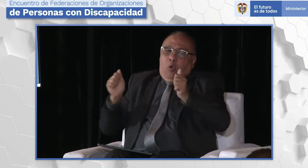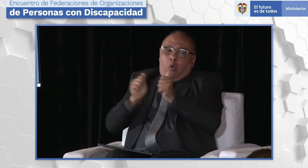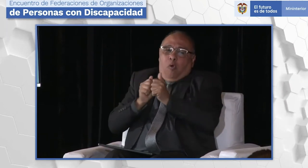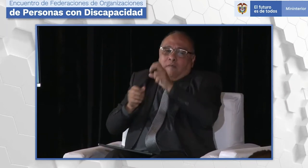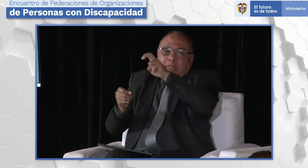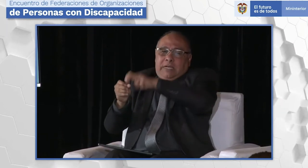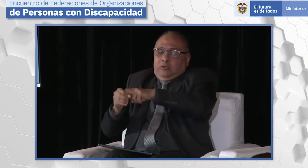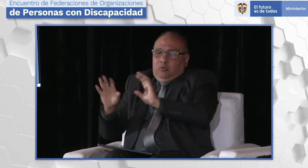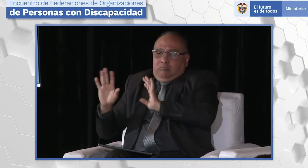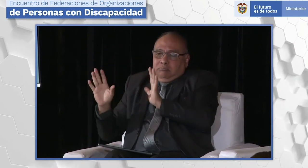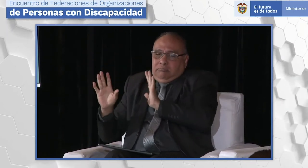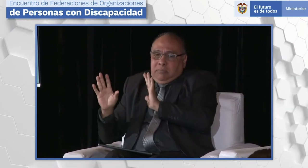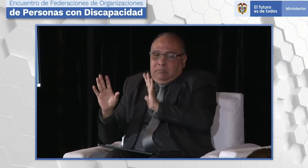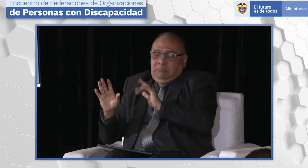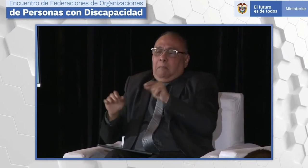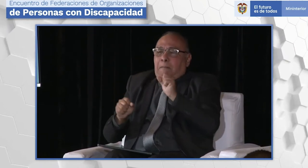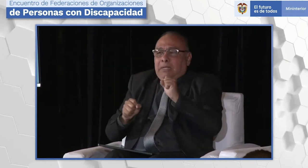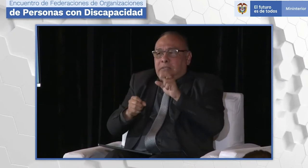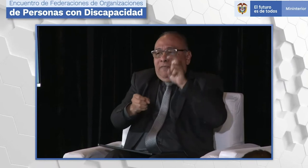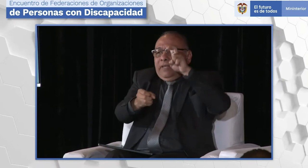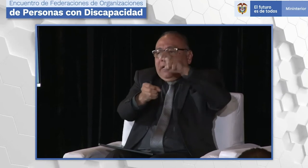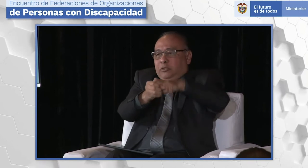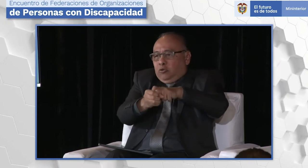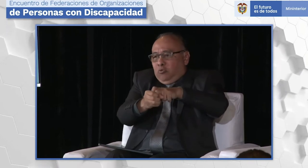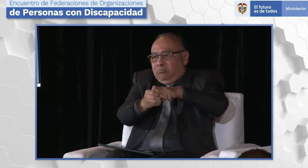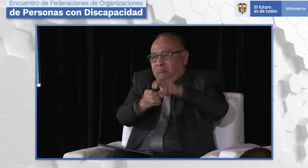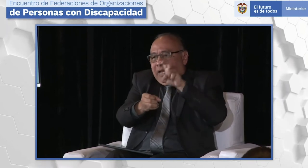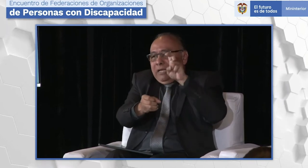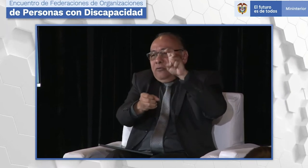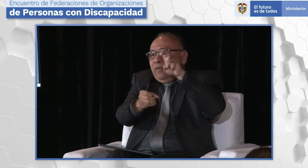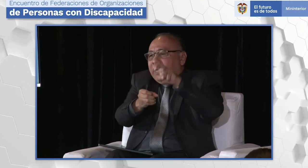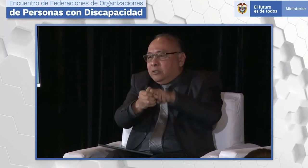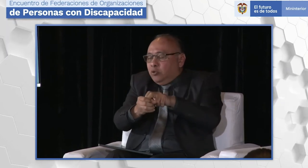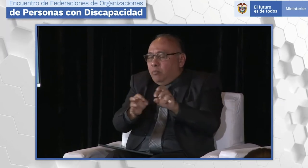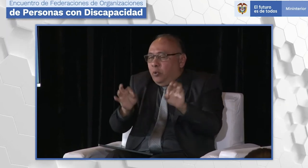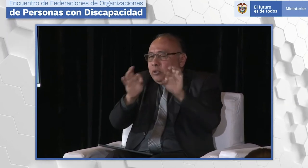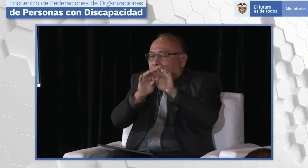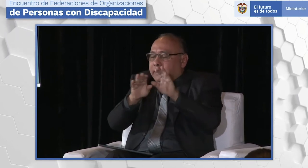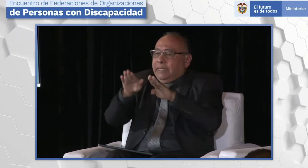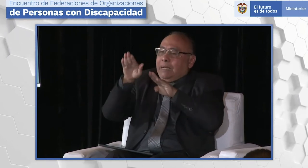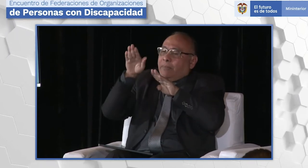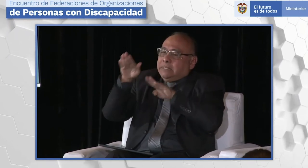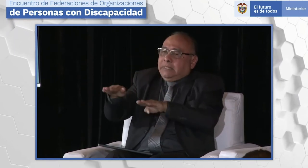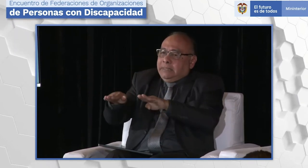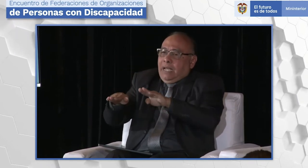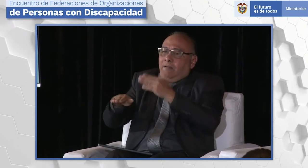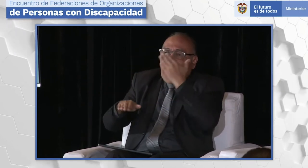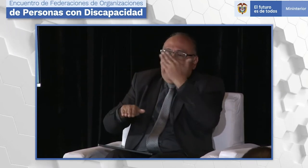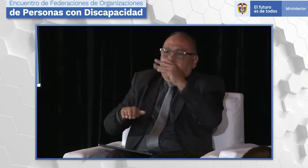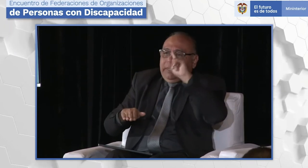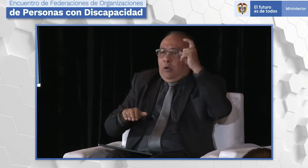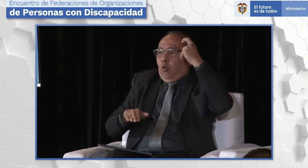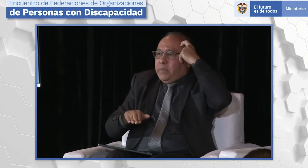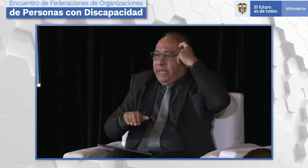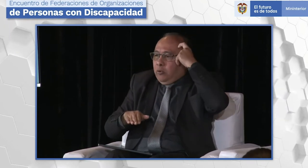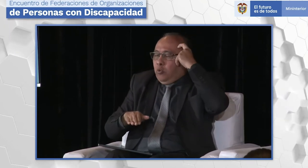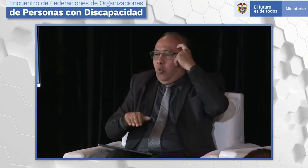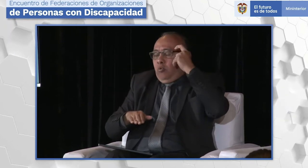no tenemos una confederación, no funciona en este momento, solamente están las diferentes federaciones que tienen una